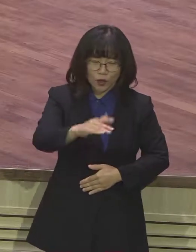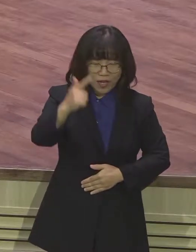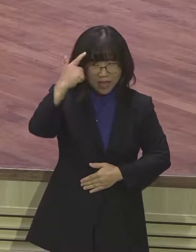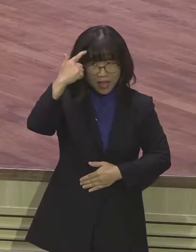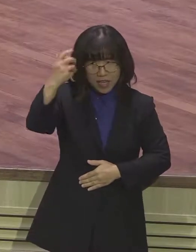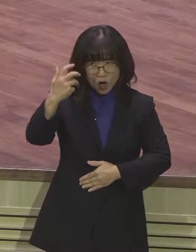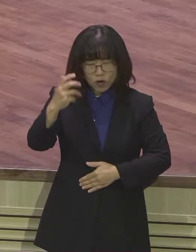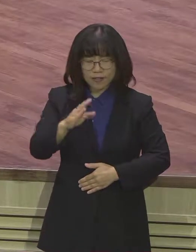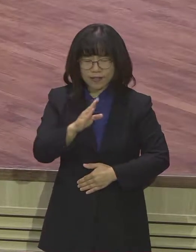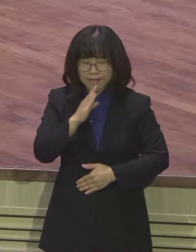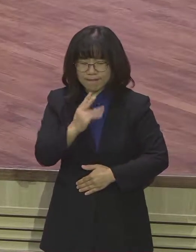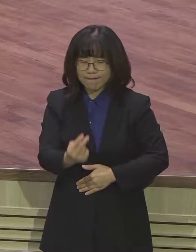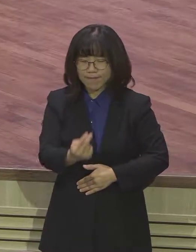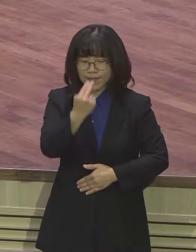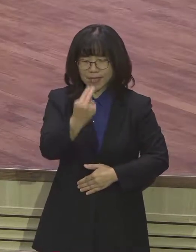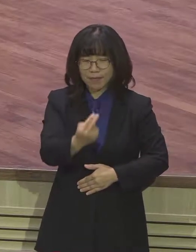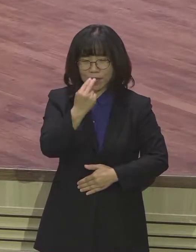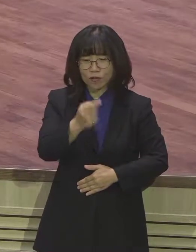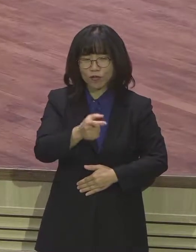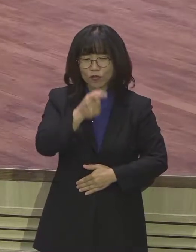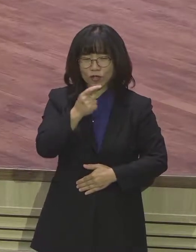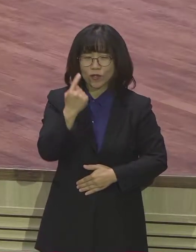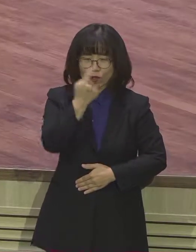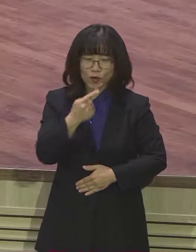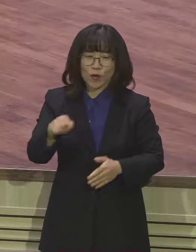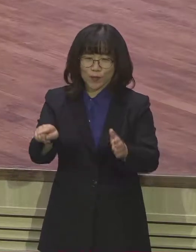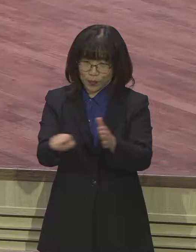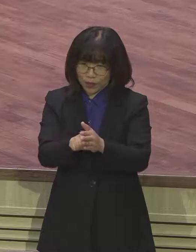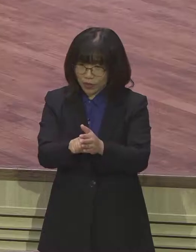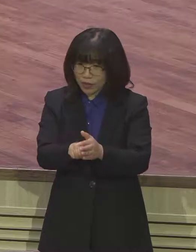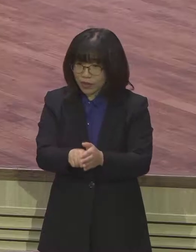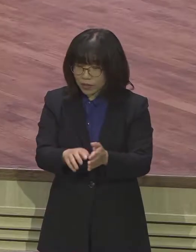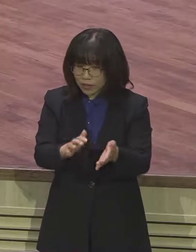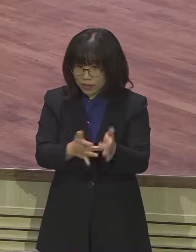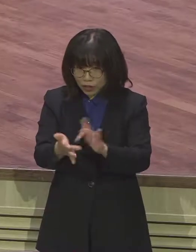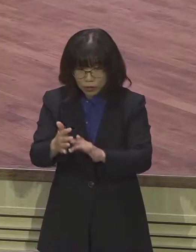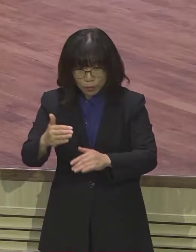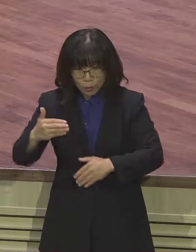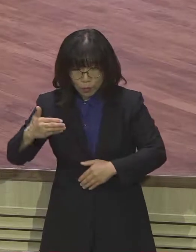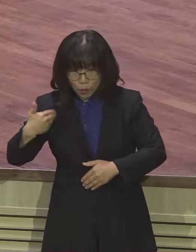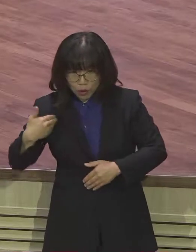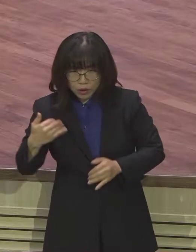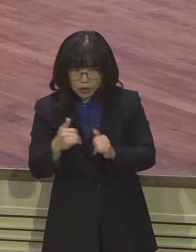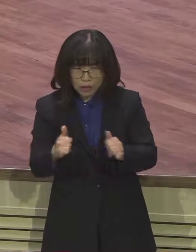참 생명수인 줄 믿습니다 예수님을 알지 못하는 사람들이 계속 태어나는 이 시대를 살아가고 있습니다